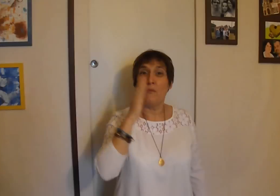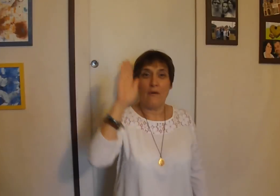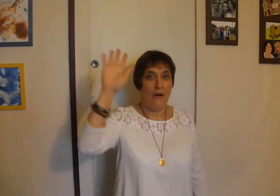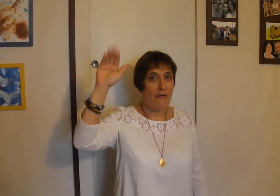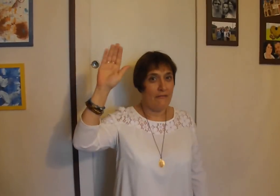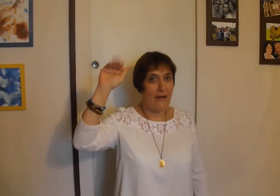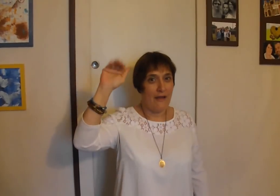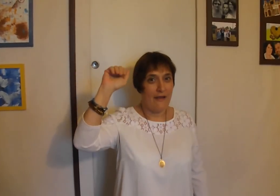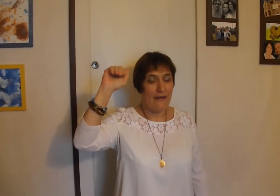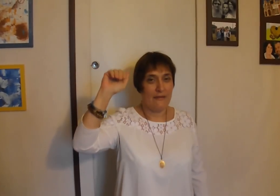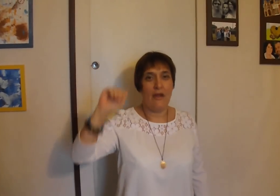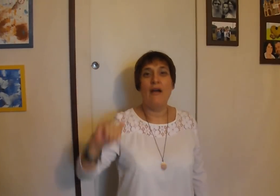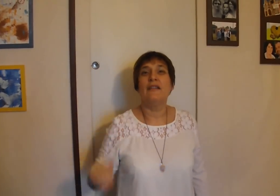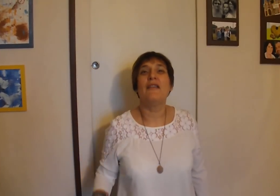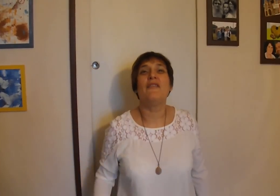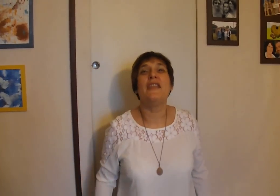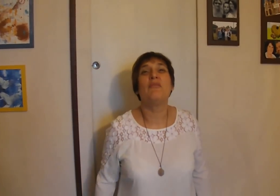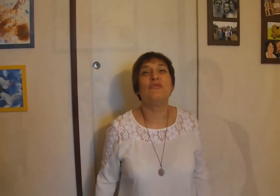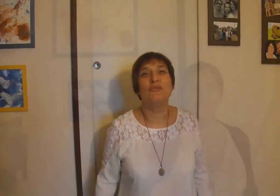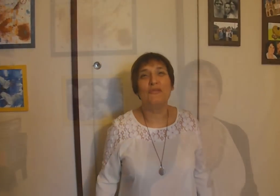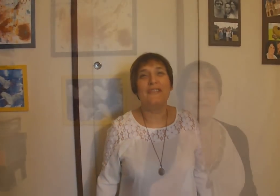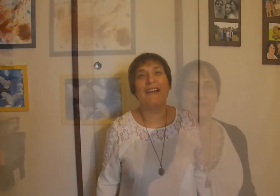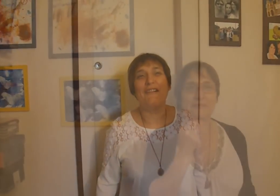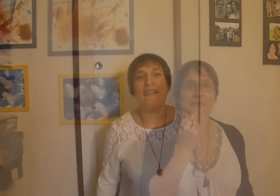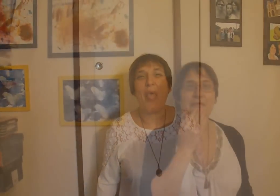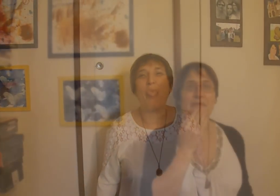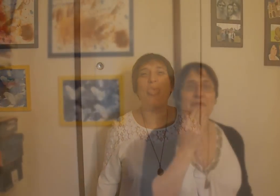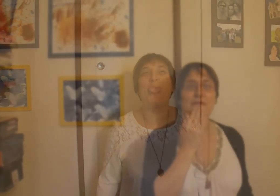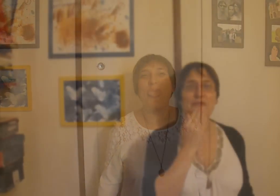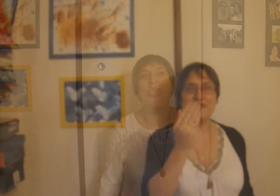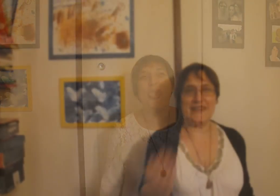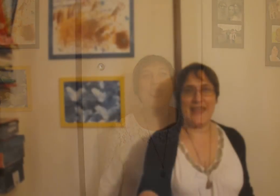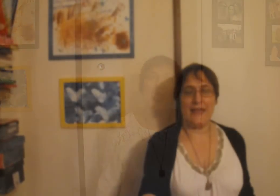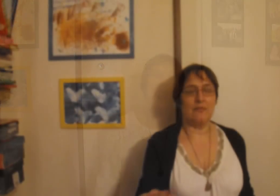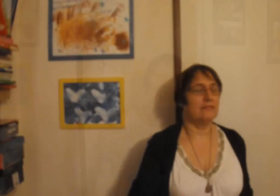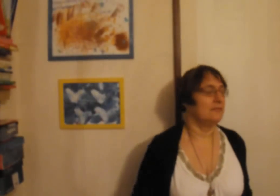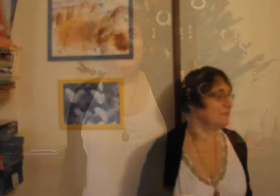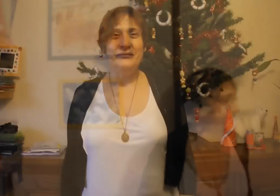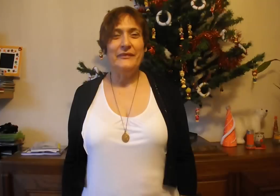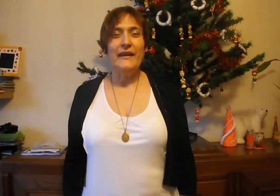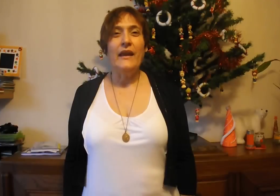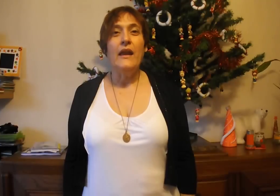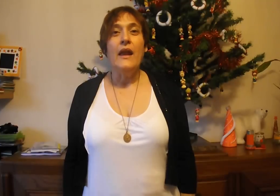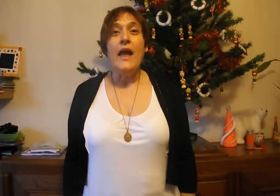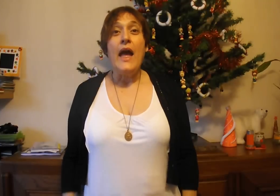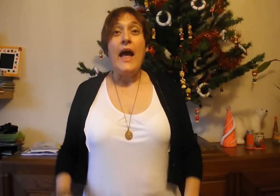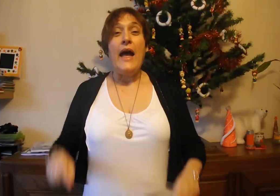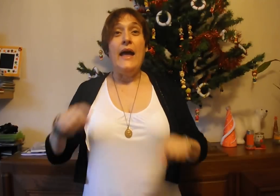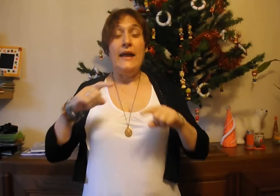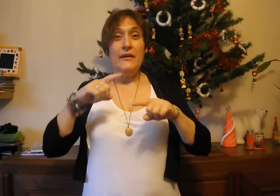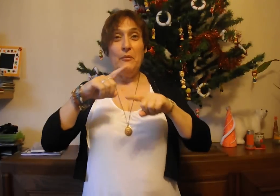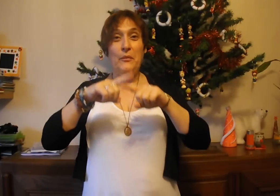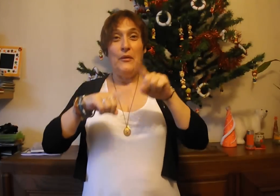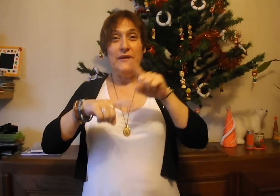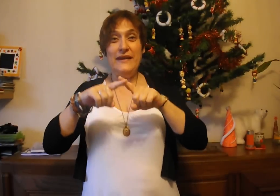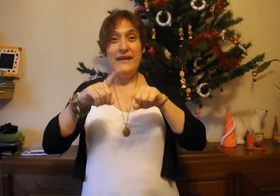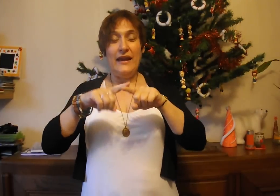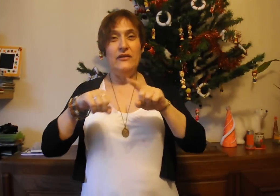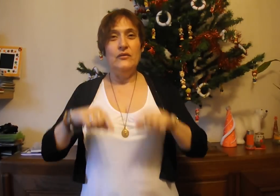Au revoir. Non, il dit bonjour, il dit au revoir. Vous êtes un petit cadeau